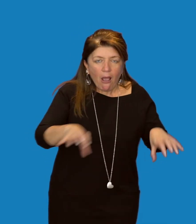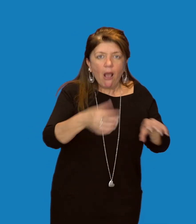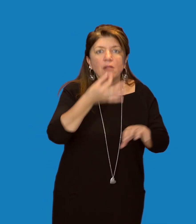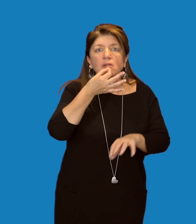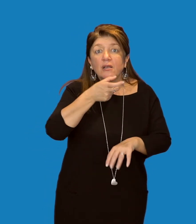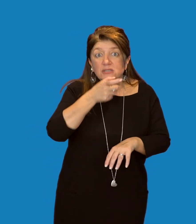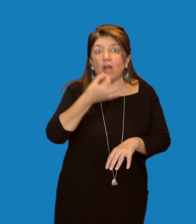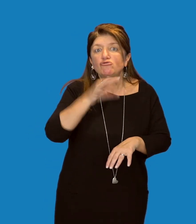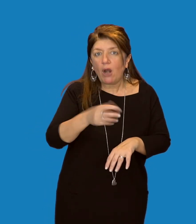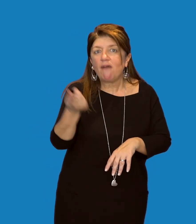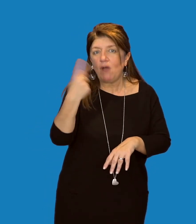mammiferi e uccellini.